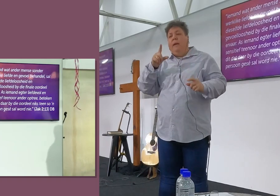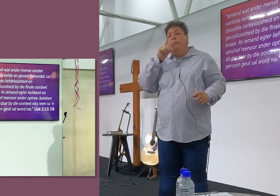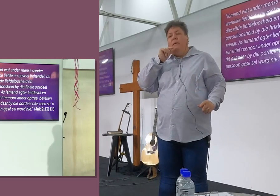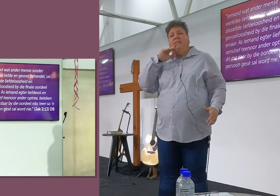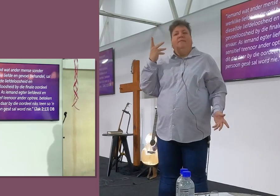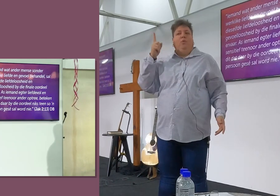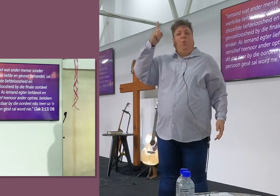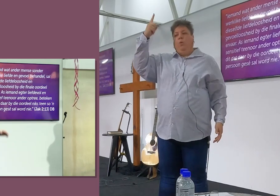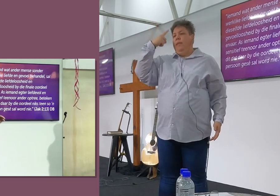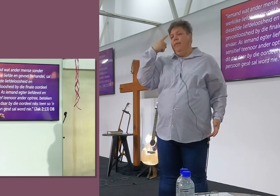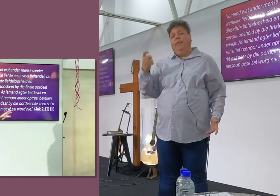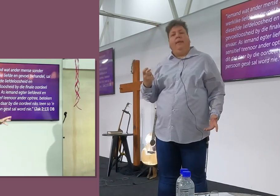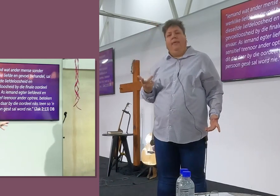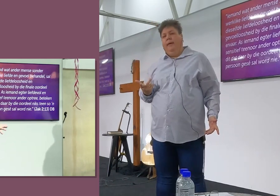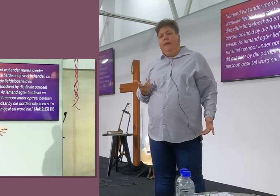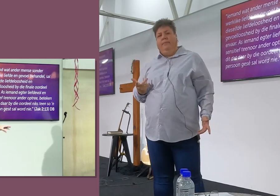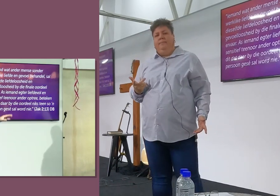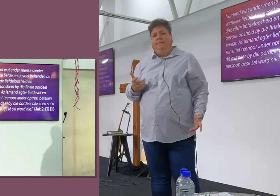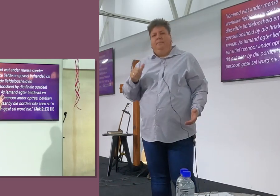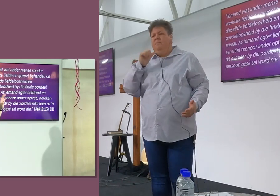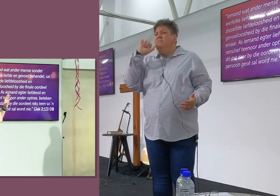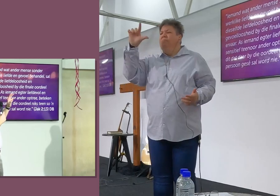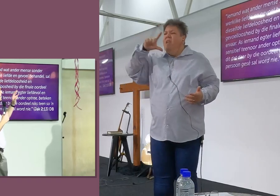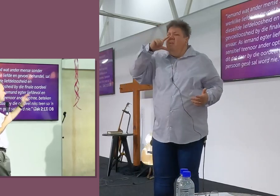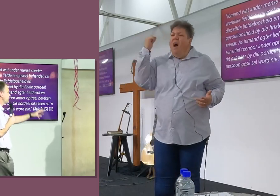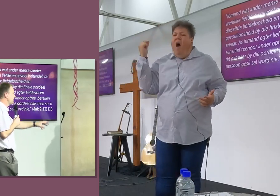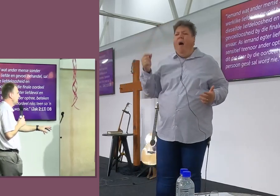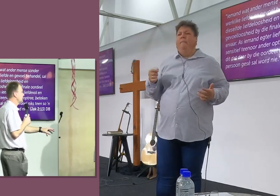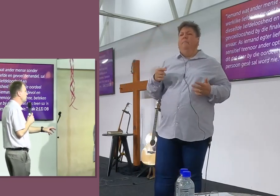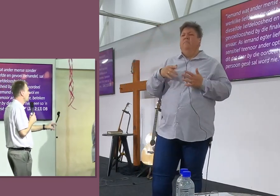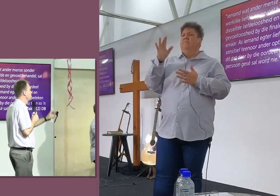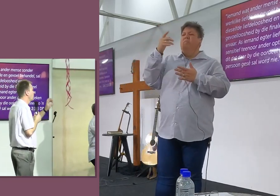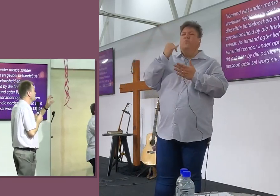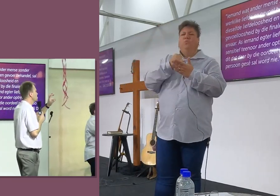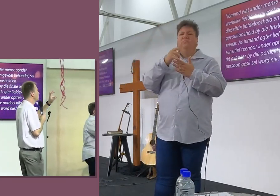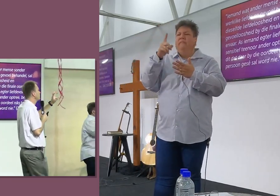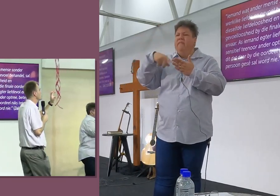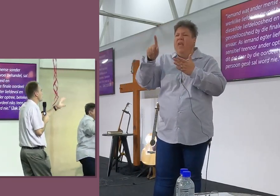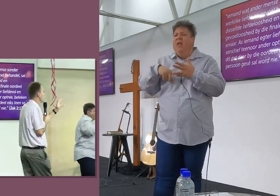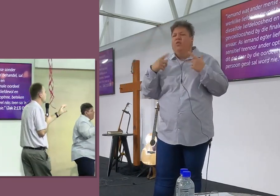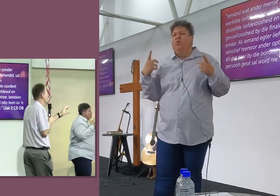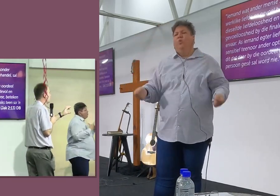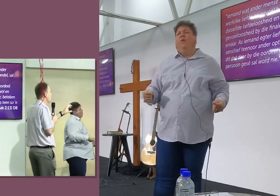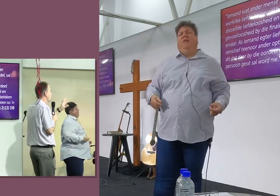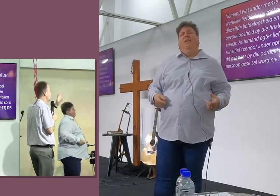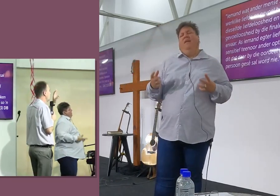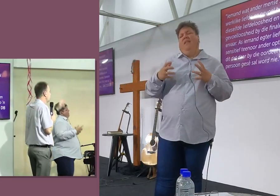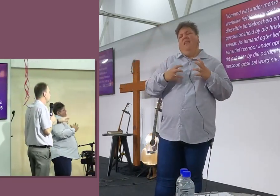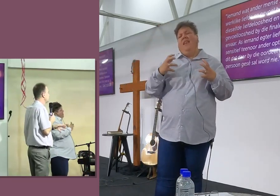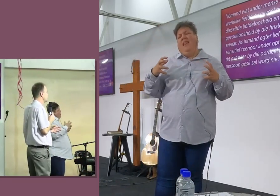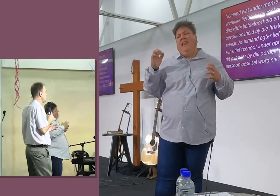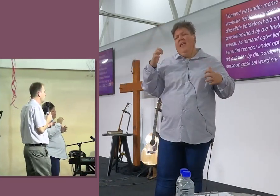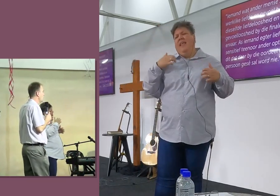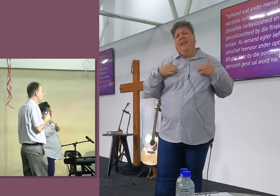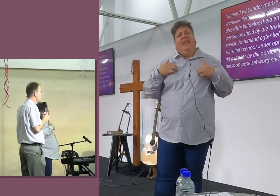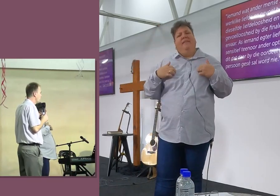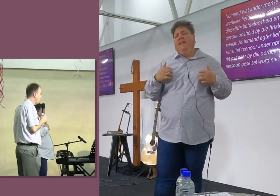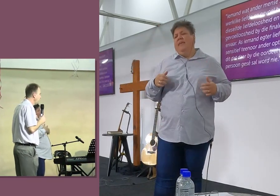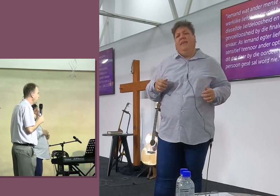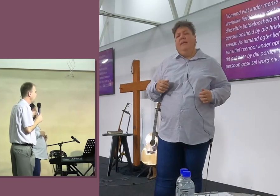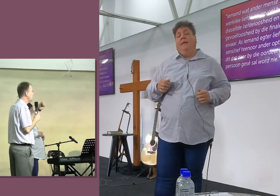wat verloore is. Maak nie sak wat hulle naam is, jy maak nie sak wat hulle verkeerd gedoen het, jy maak nie sak hoeveel sonde daar in hulle leven is nie.